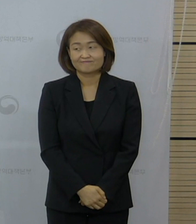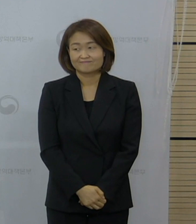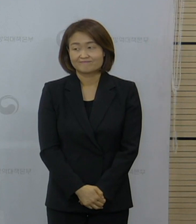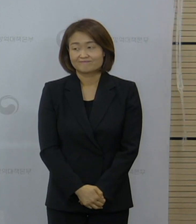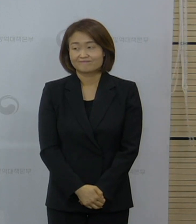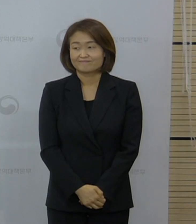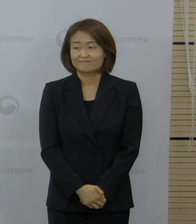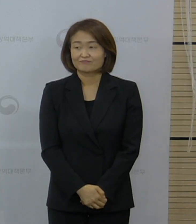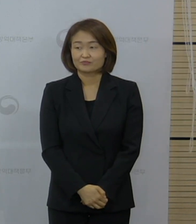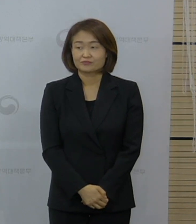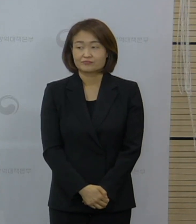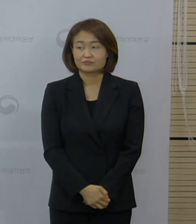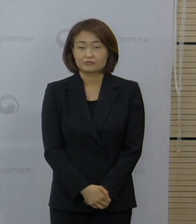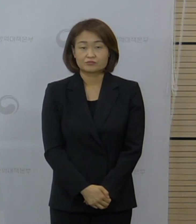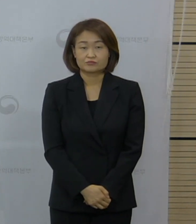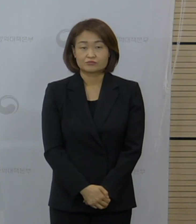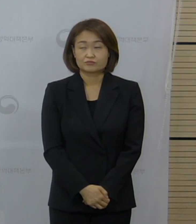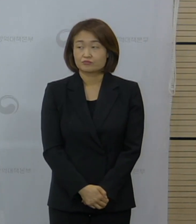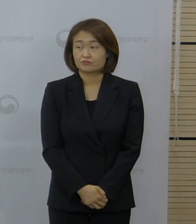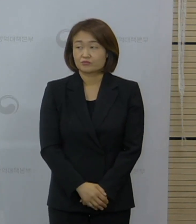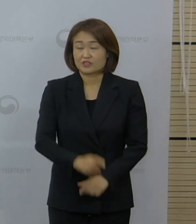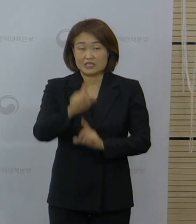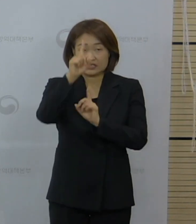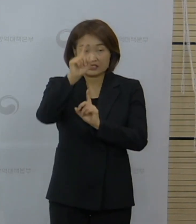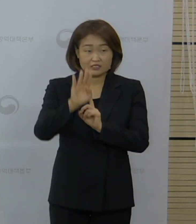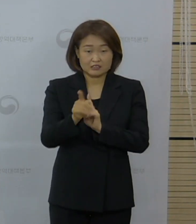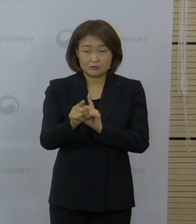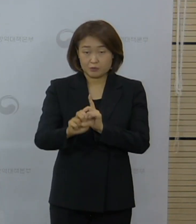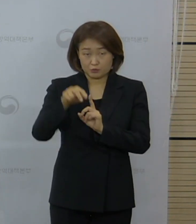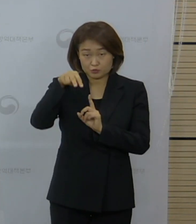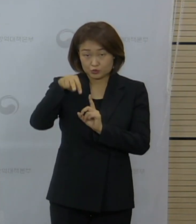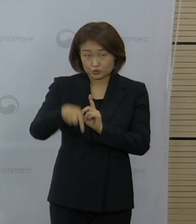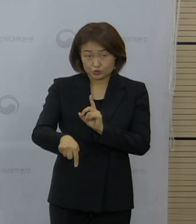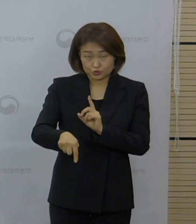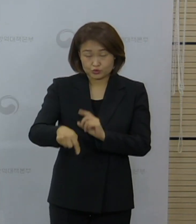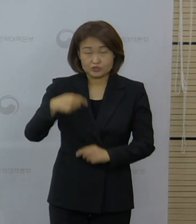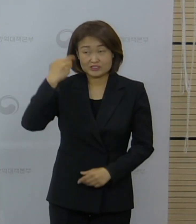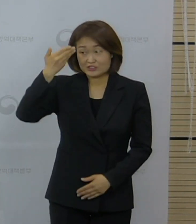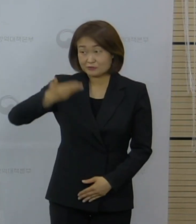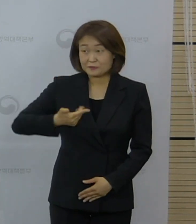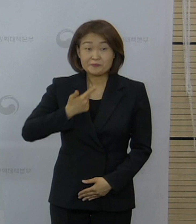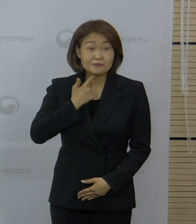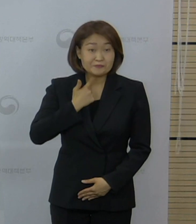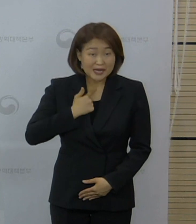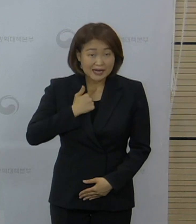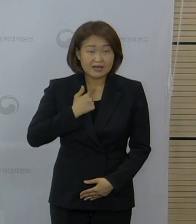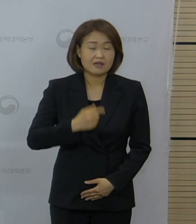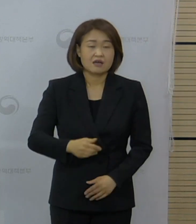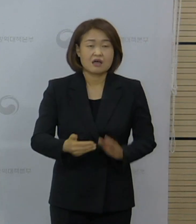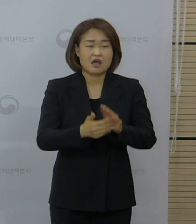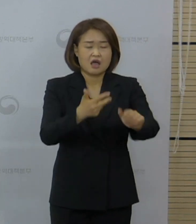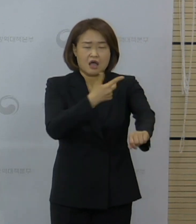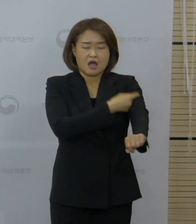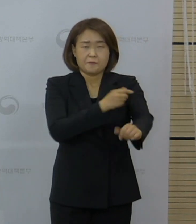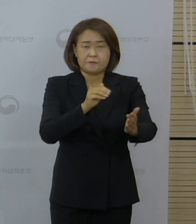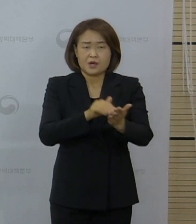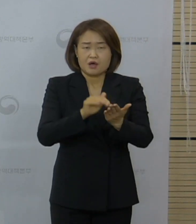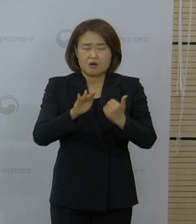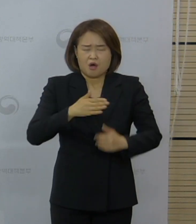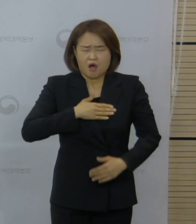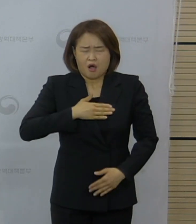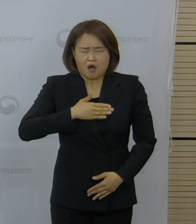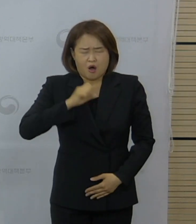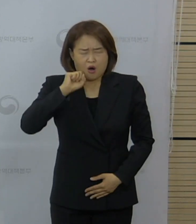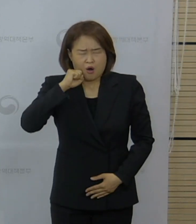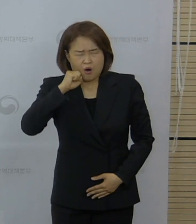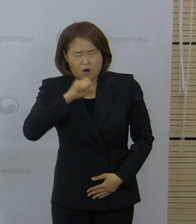네, 서울신문 이범수 기자님이 질문 주셨던 안악필락시스 의심 사례와 관련된 통계는